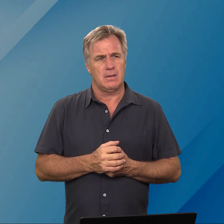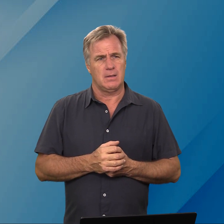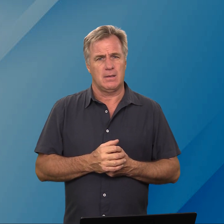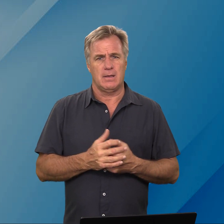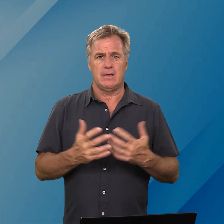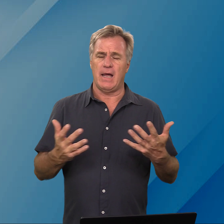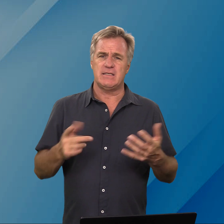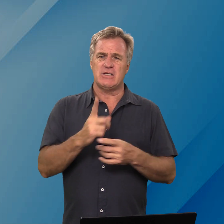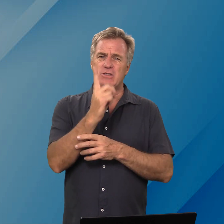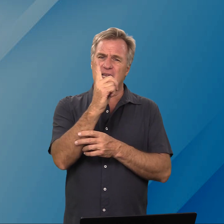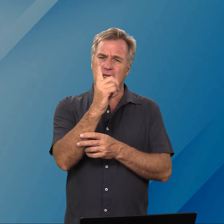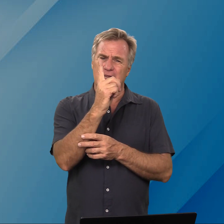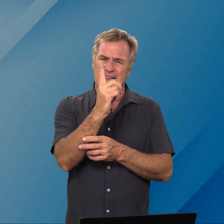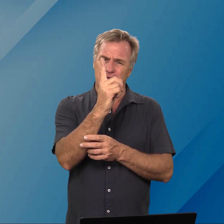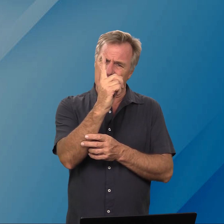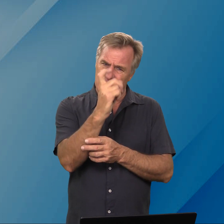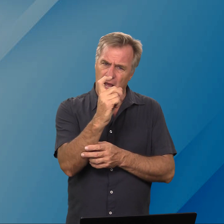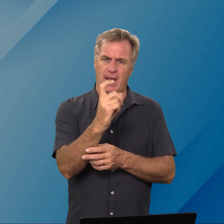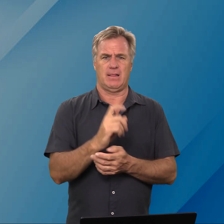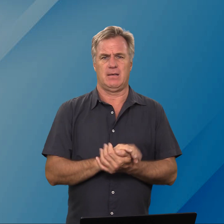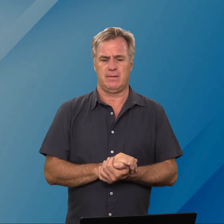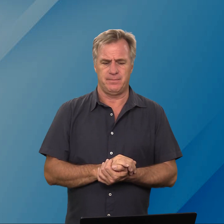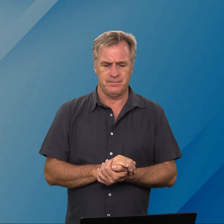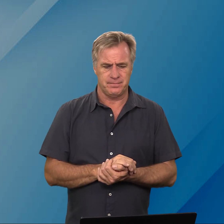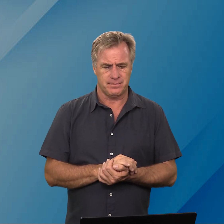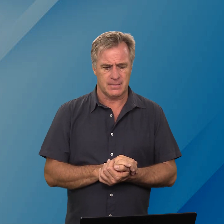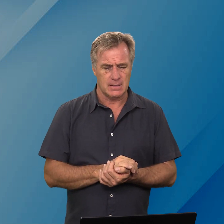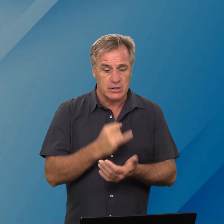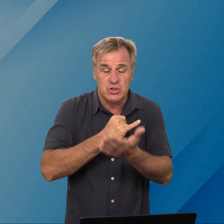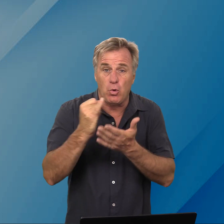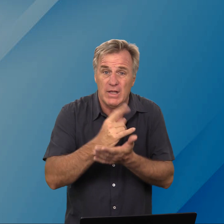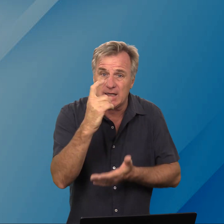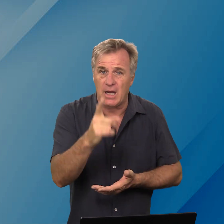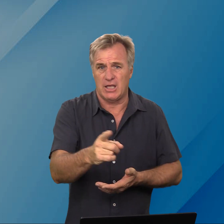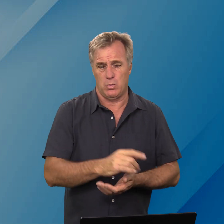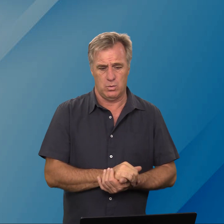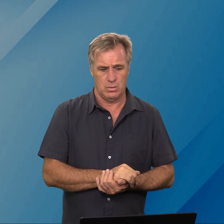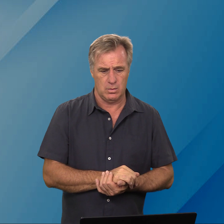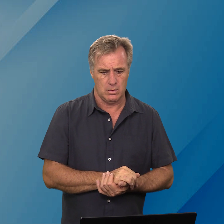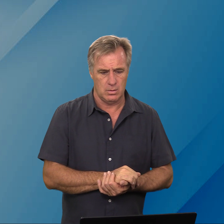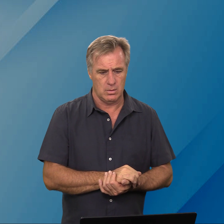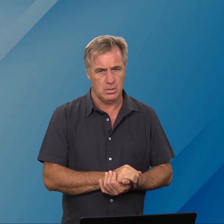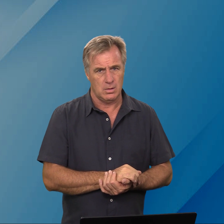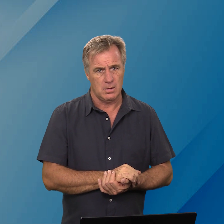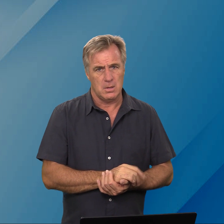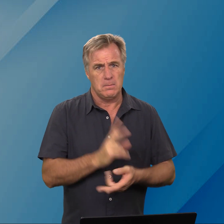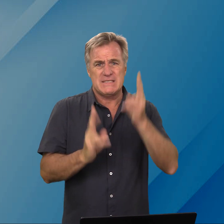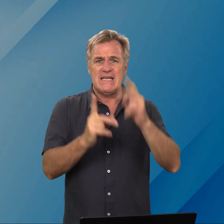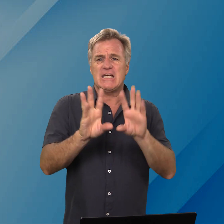en dan is Jesus die reed wat geknak het Sonde knak jou Misschien is jy